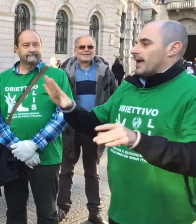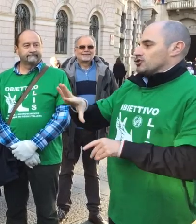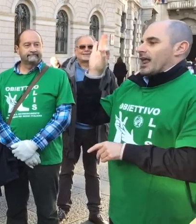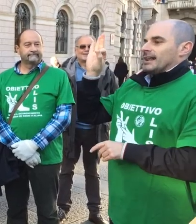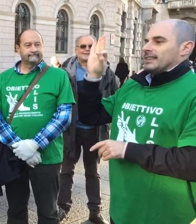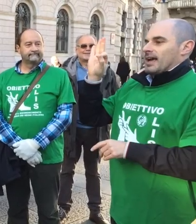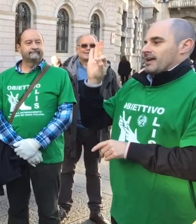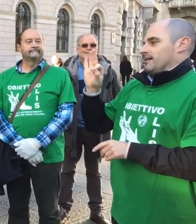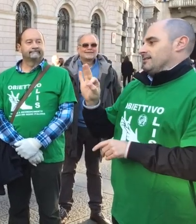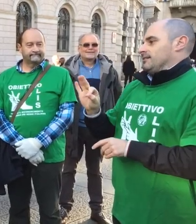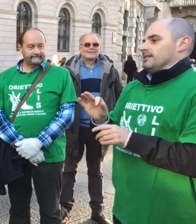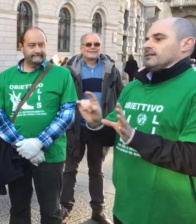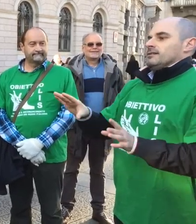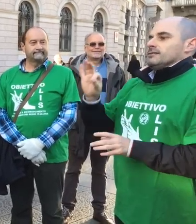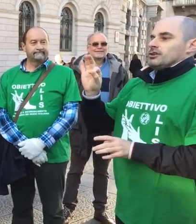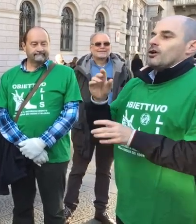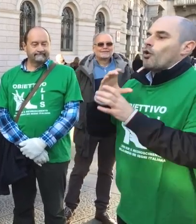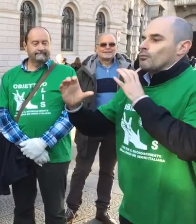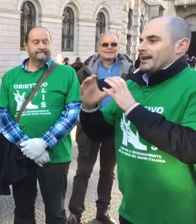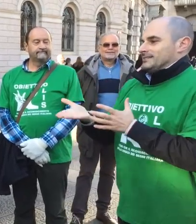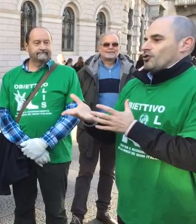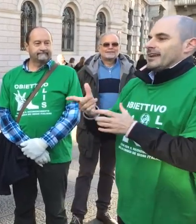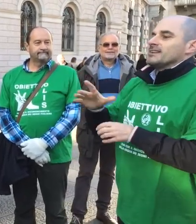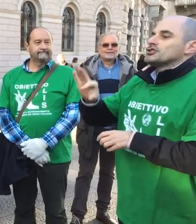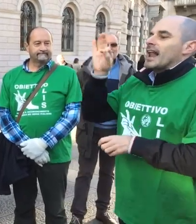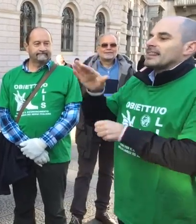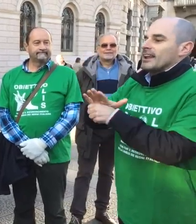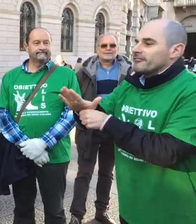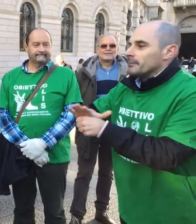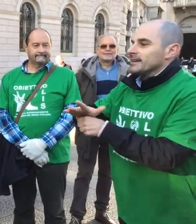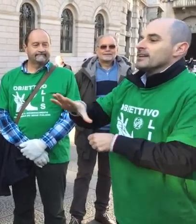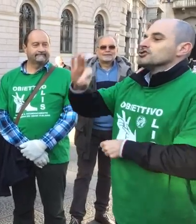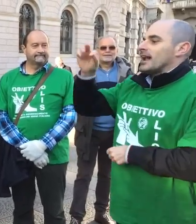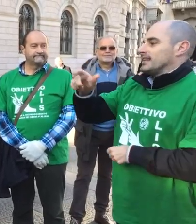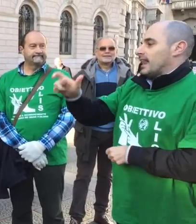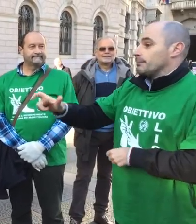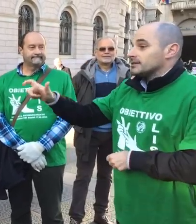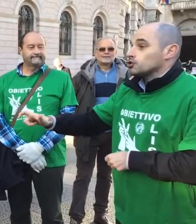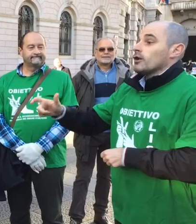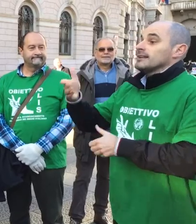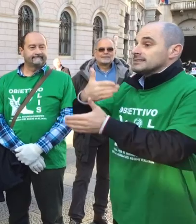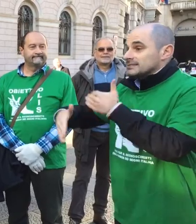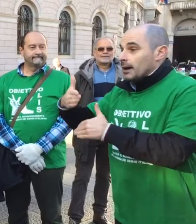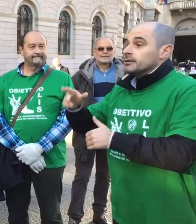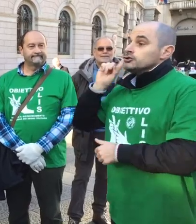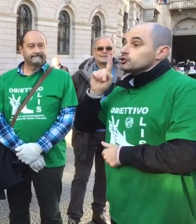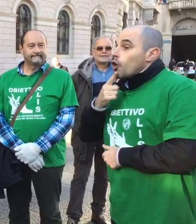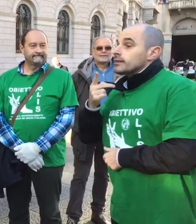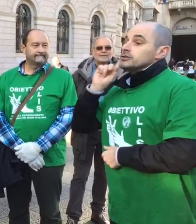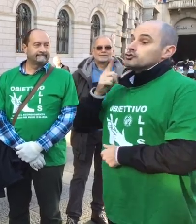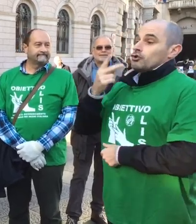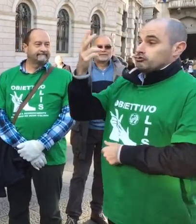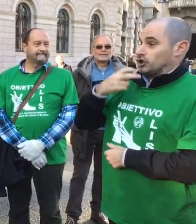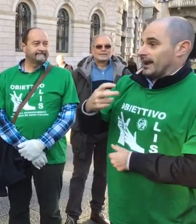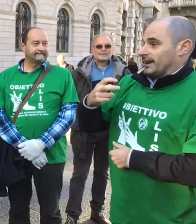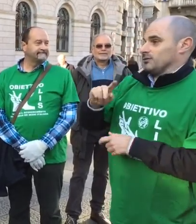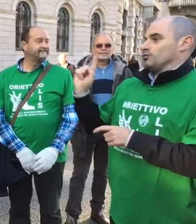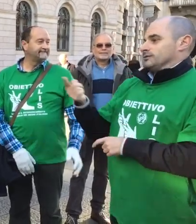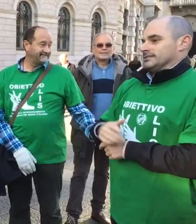diritti e la libertà di scelta, la scelta della comunicazione, scelta della famiglia, la scelta delle persone, le persone sorde,